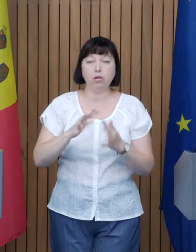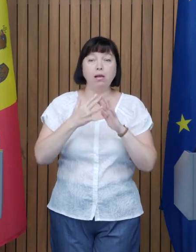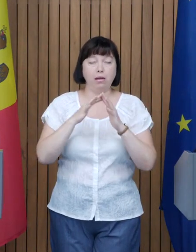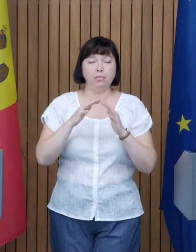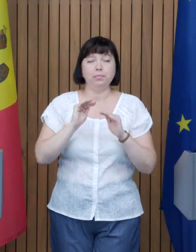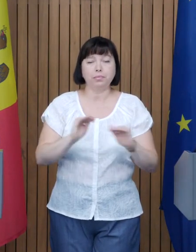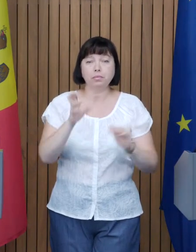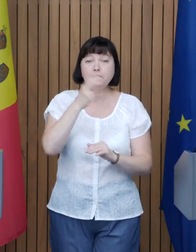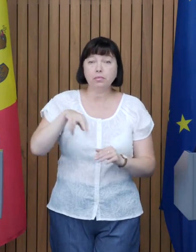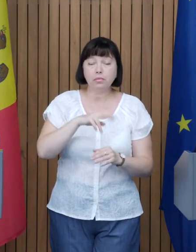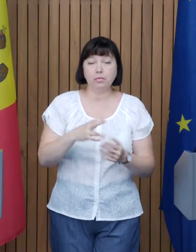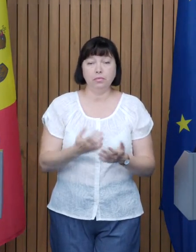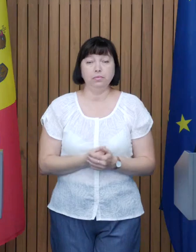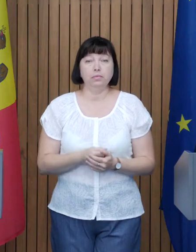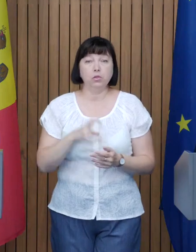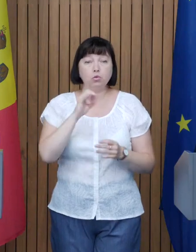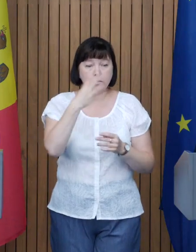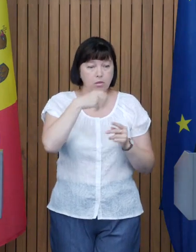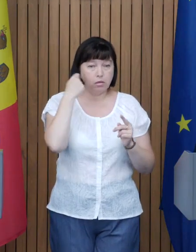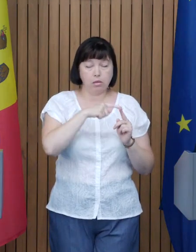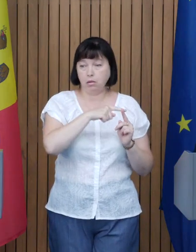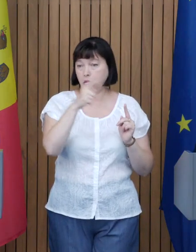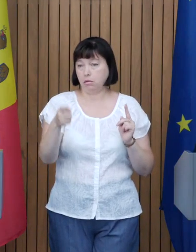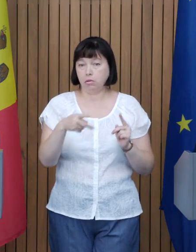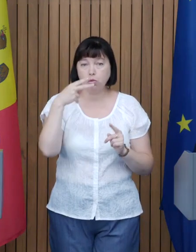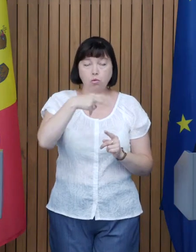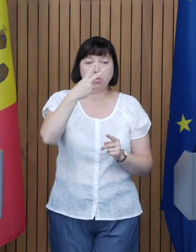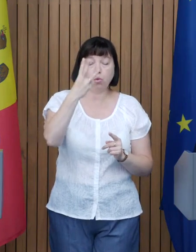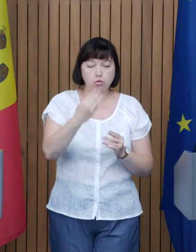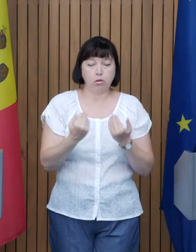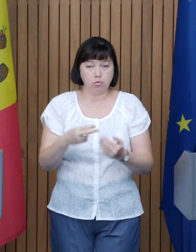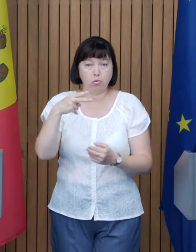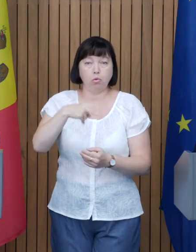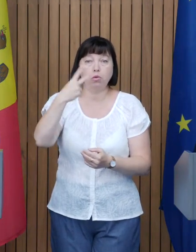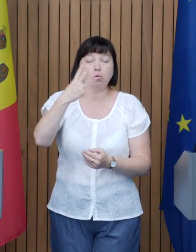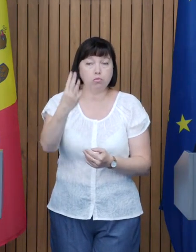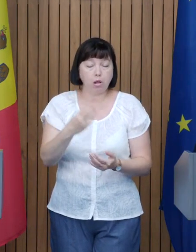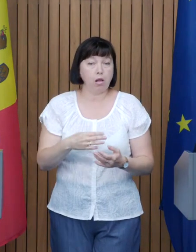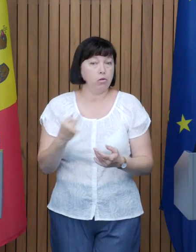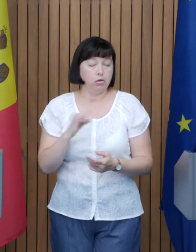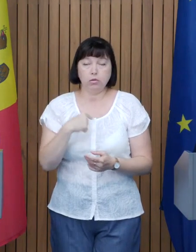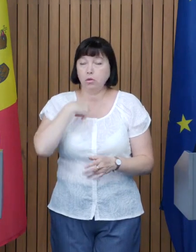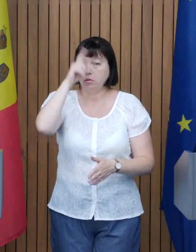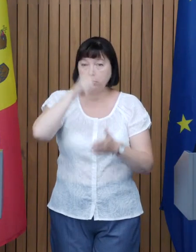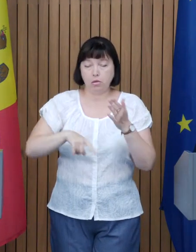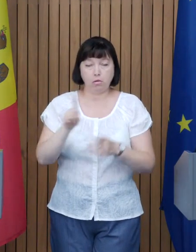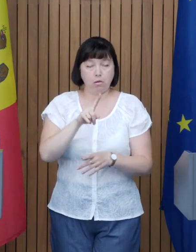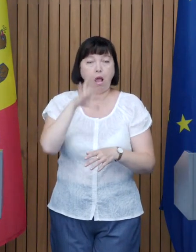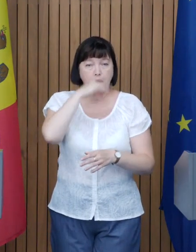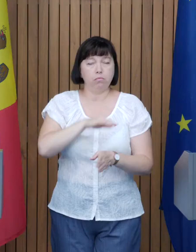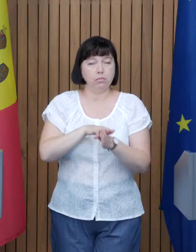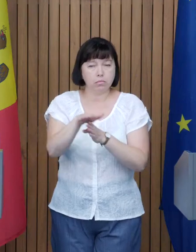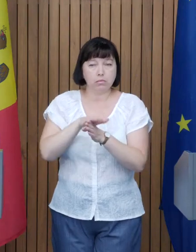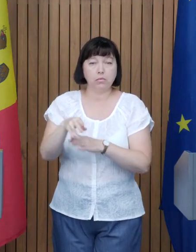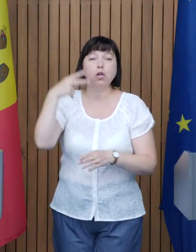Creșelor de la independență în coace, practic, în anul 2023 și continuăm în 2024 și sunt absolut sigur că o vom face și în